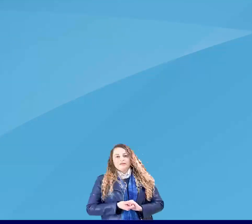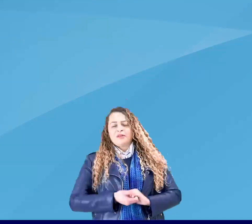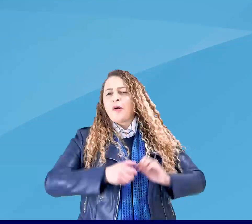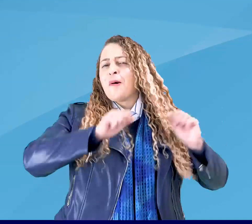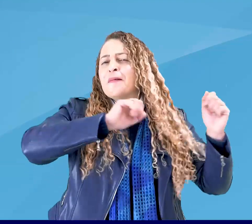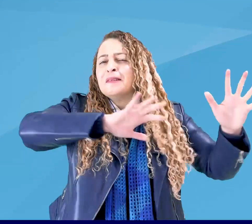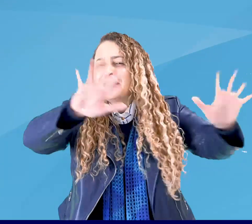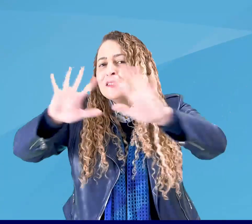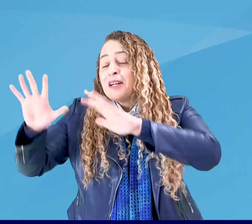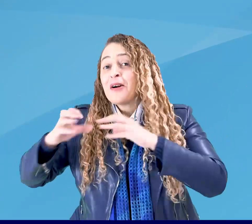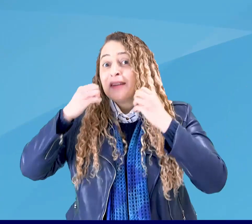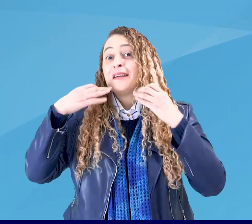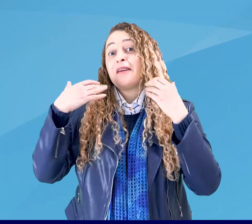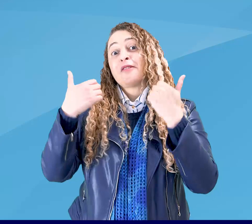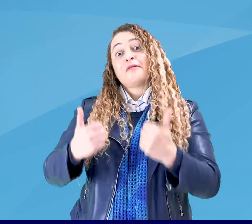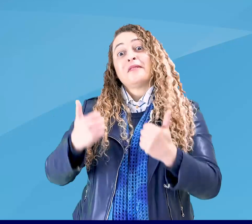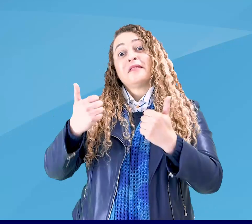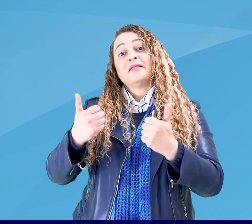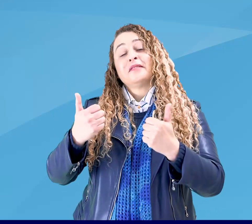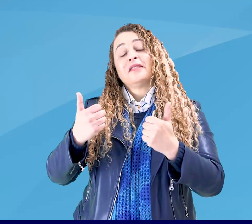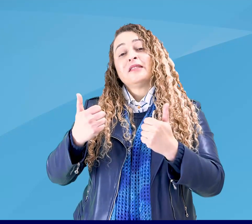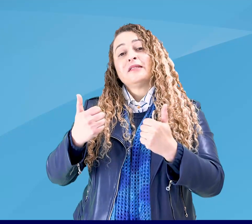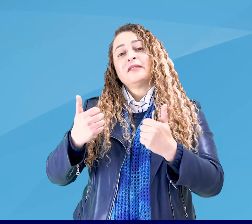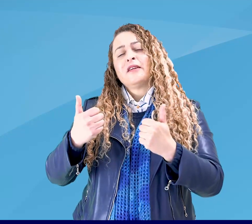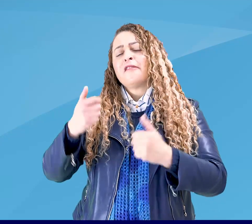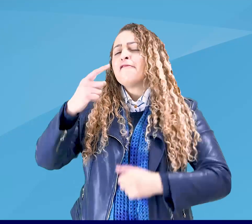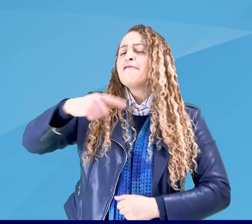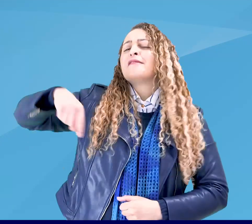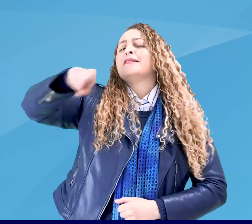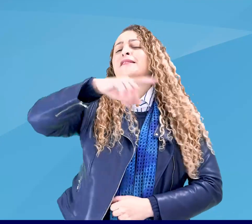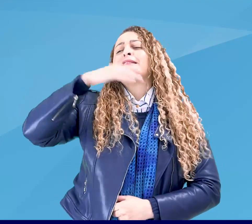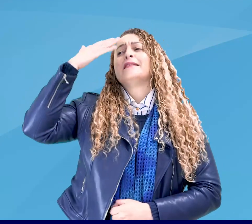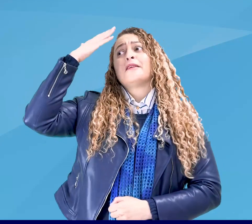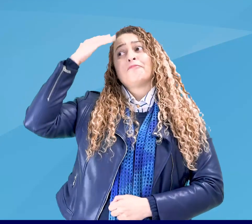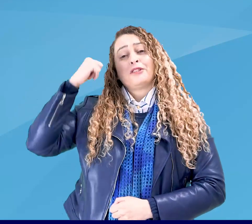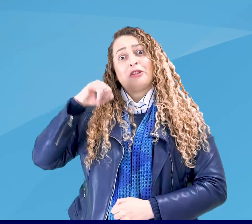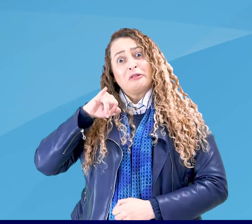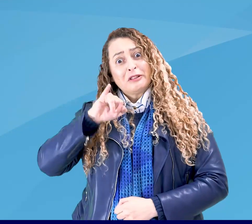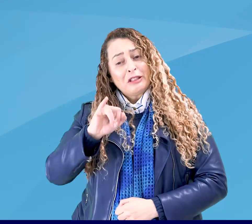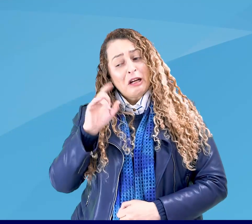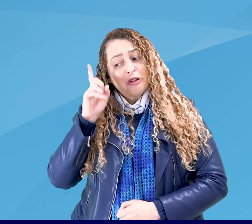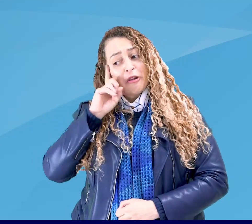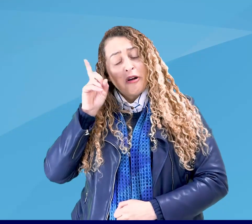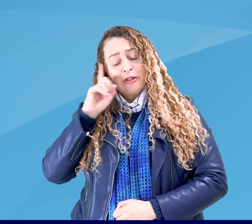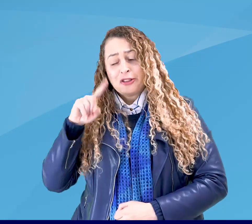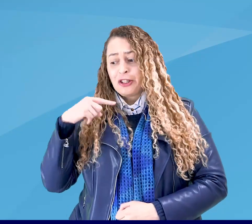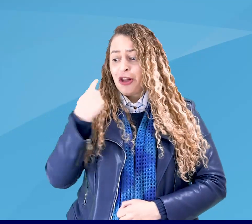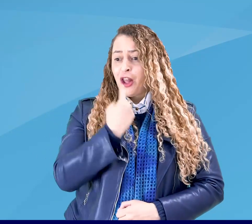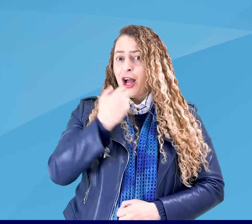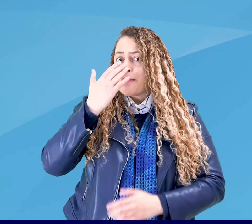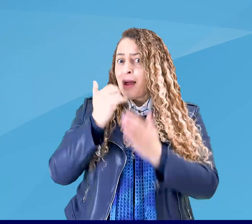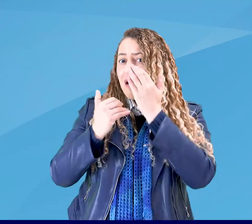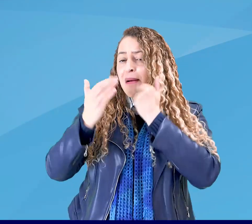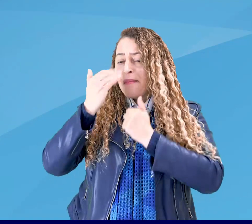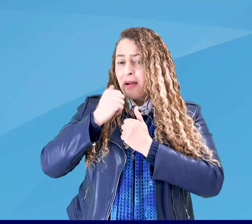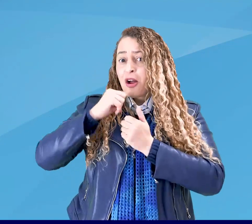Olá pessoal, tudo bem com vocês? Vocês sabiam que a nossa saúde é